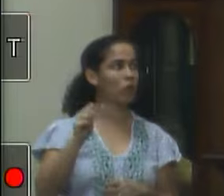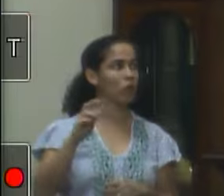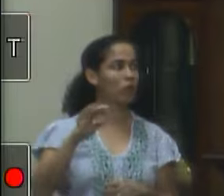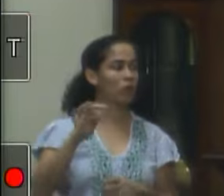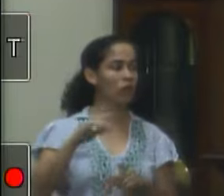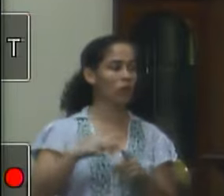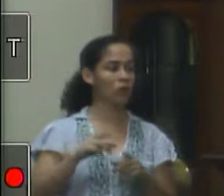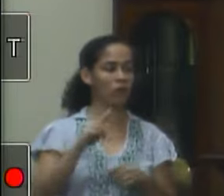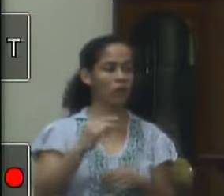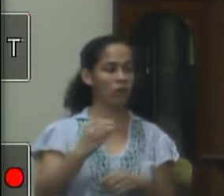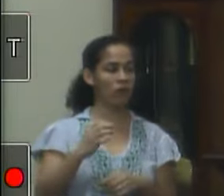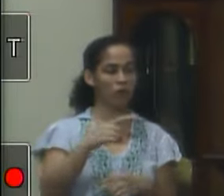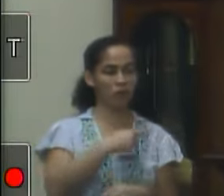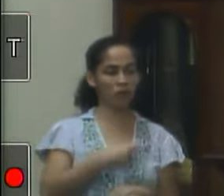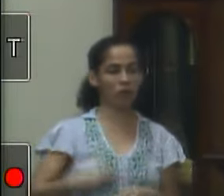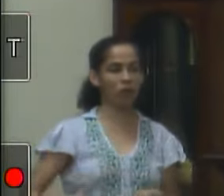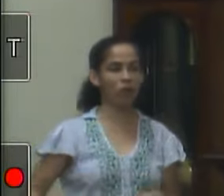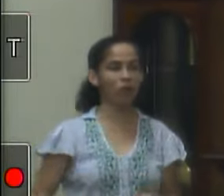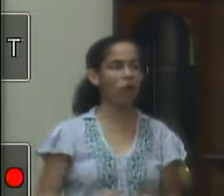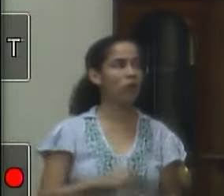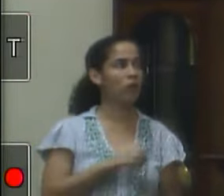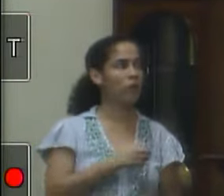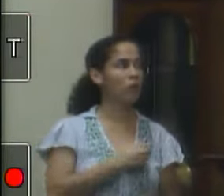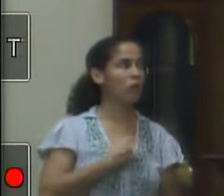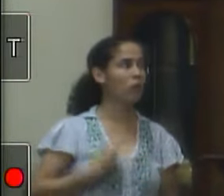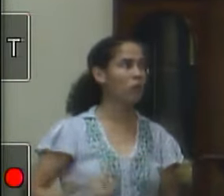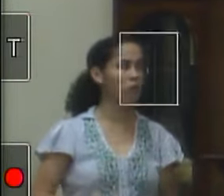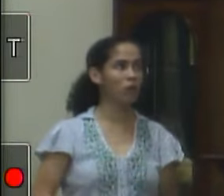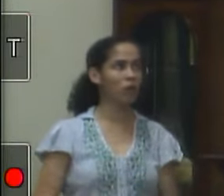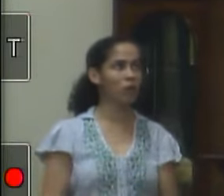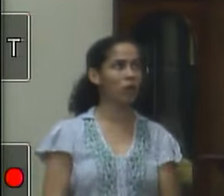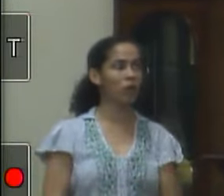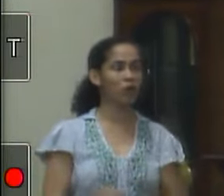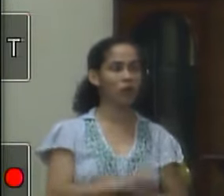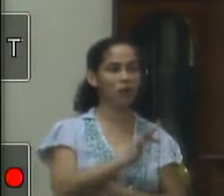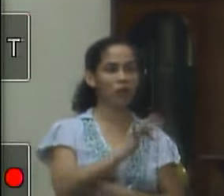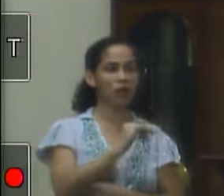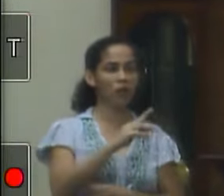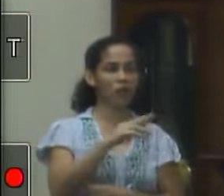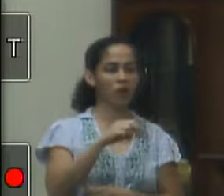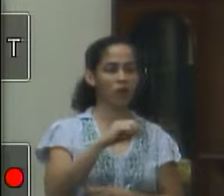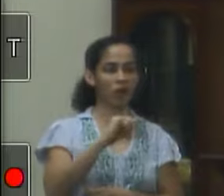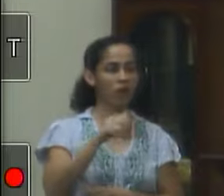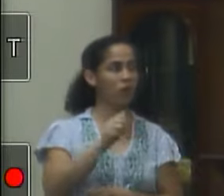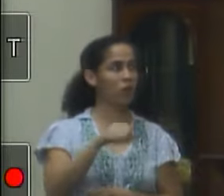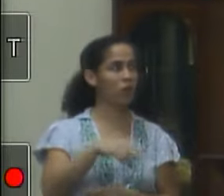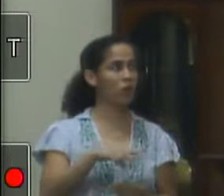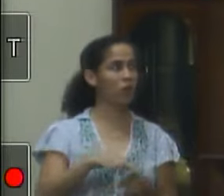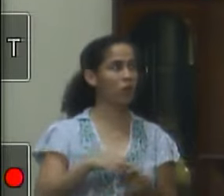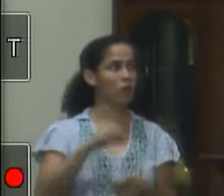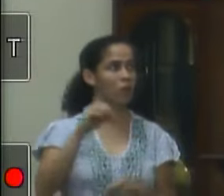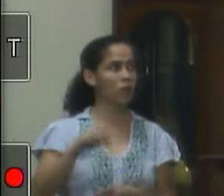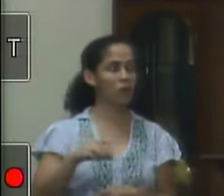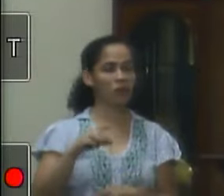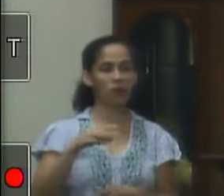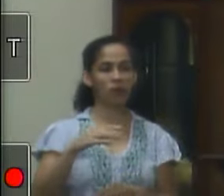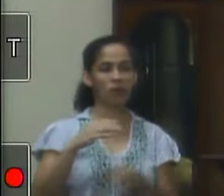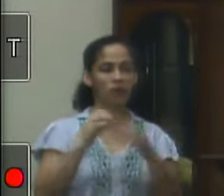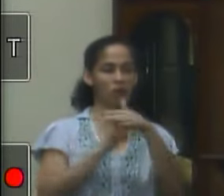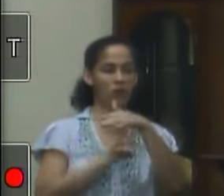vice-presidente do do SENAI, da Firjan e dono da empresa da Chinesin.